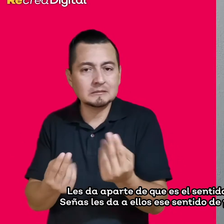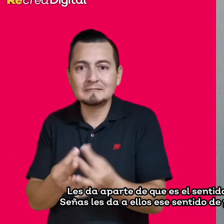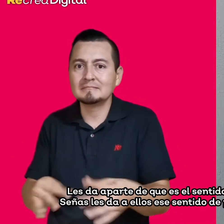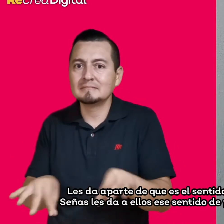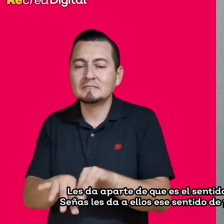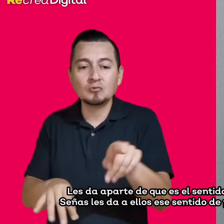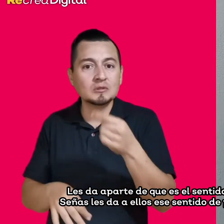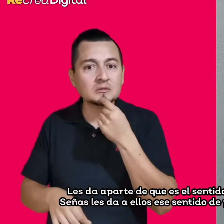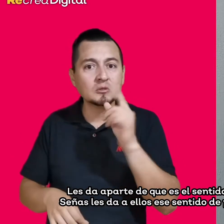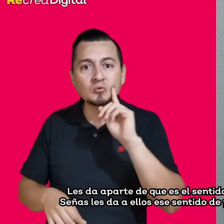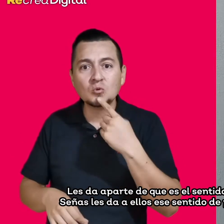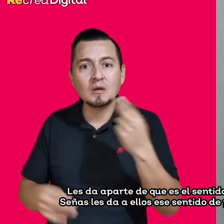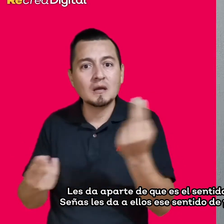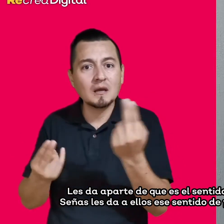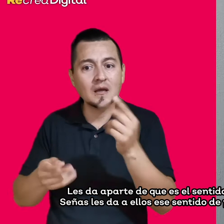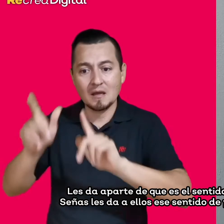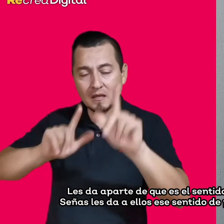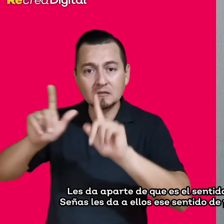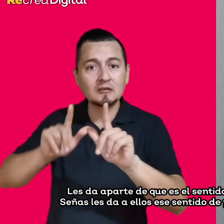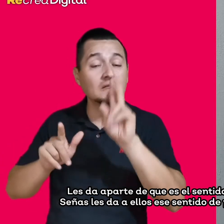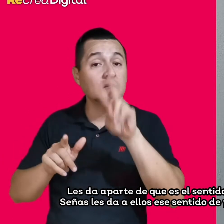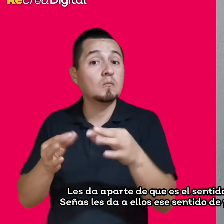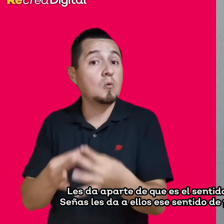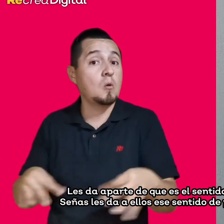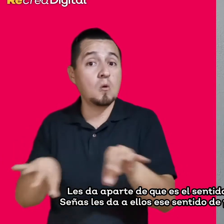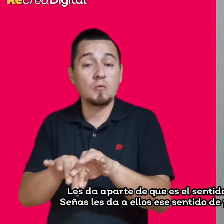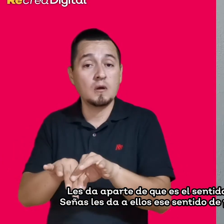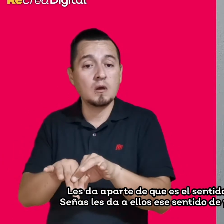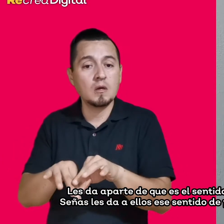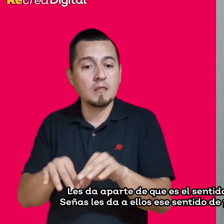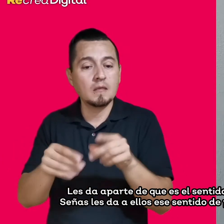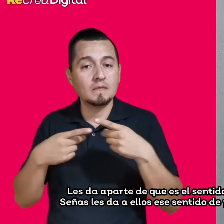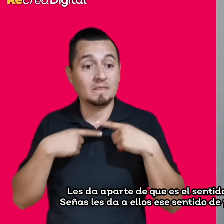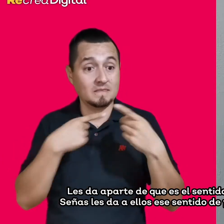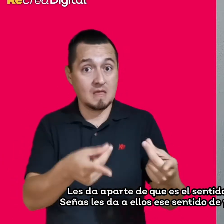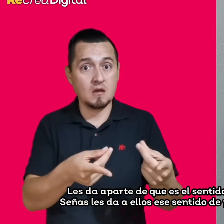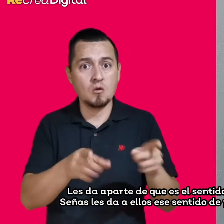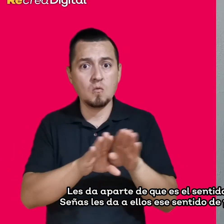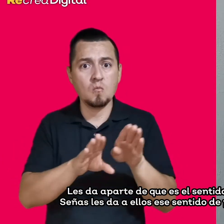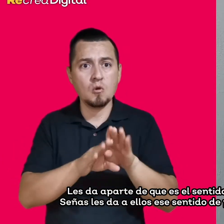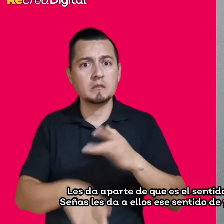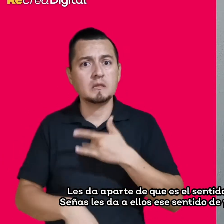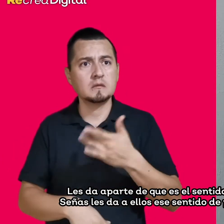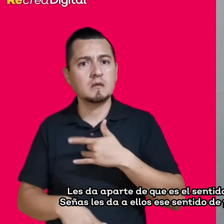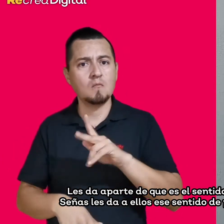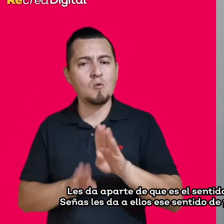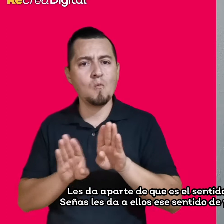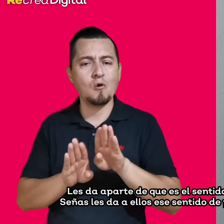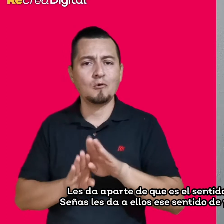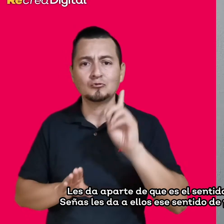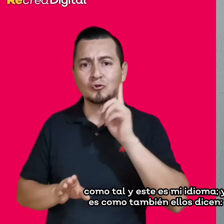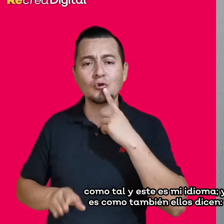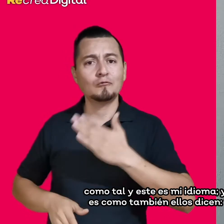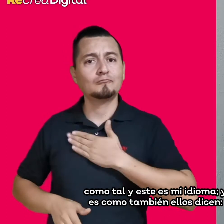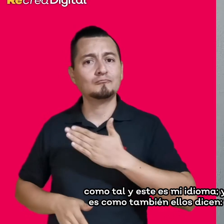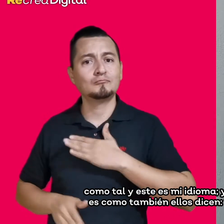Aparte de que es el sentido de pertenencia en la lengua de señas, les da a ellos ese sentido de pertenencia, ese de yo soy sordo